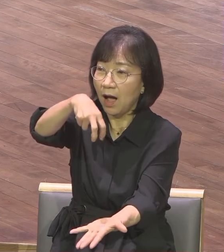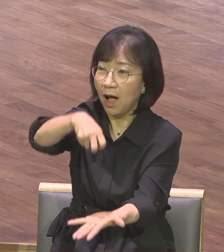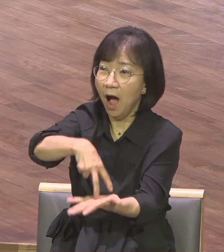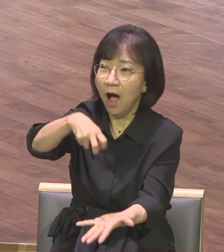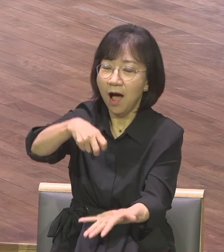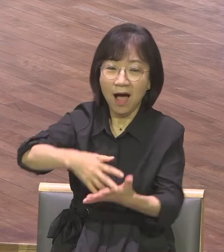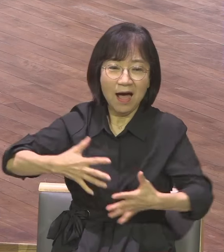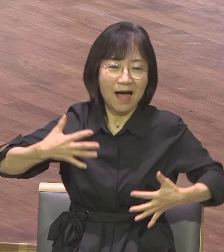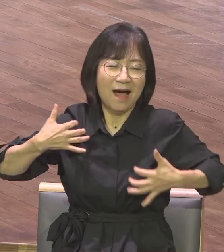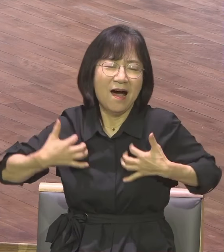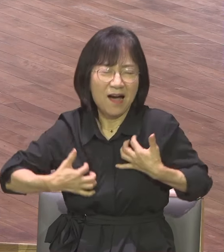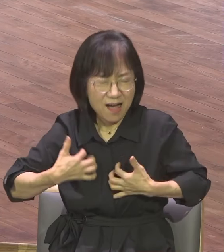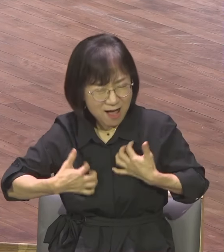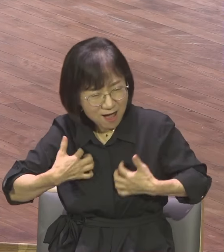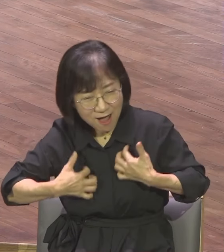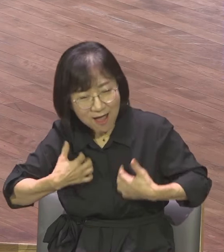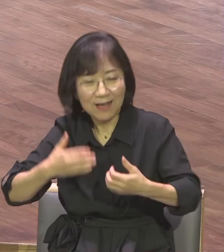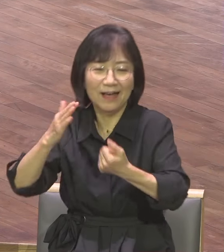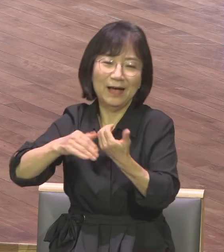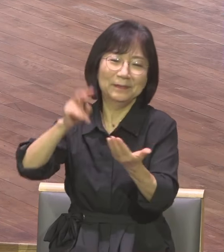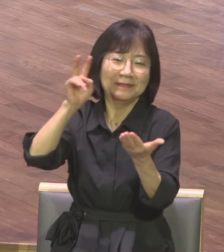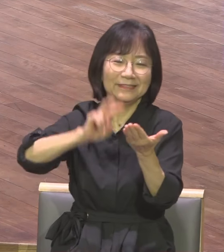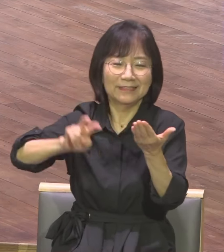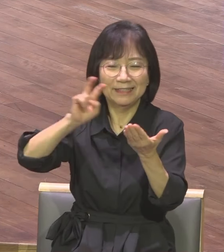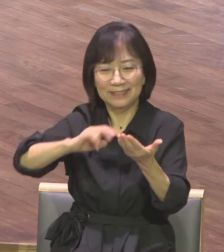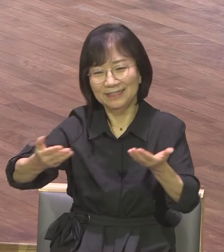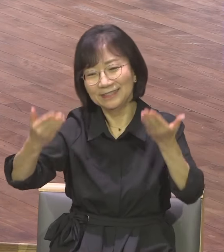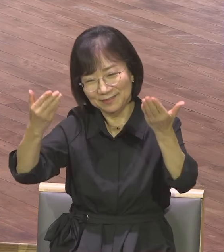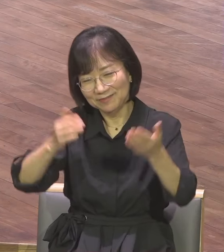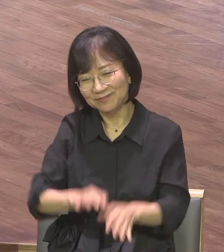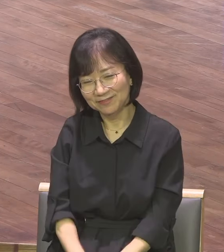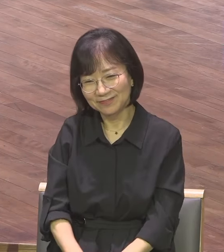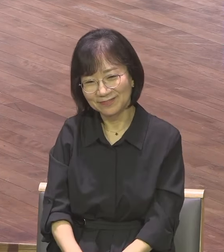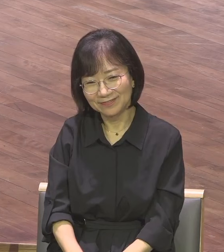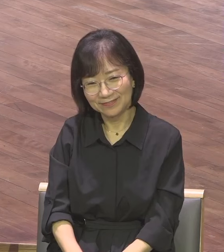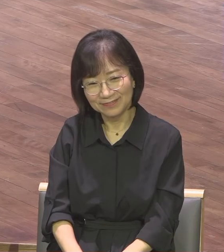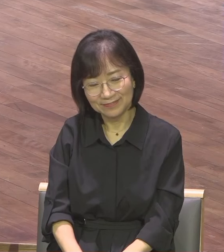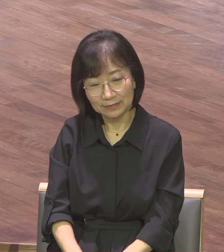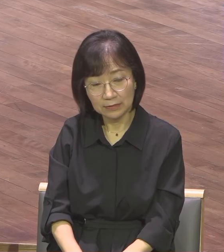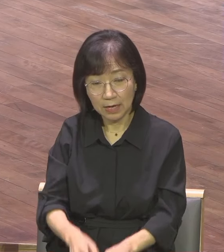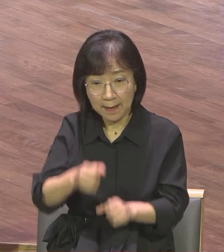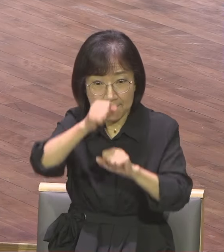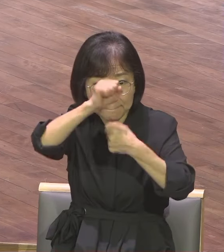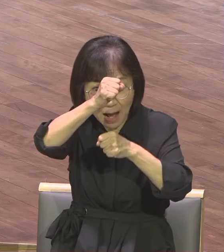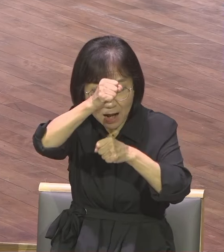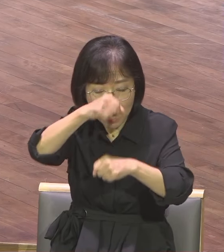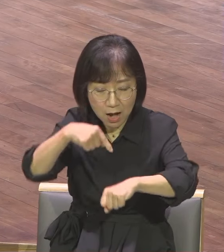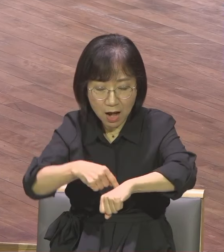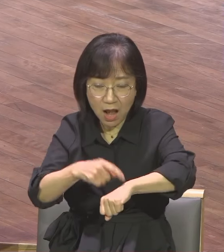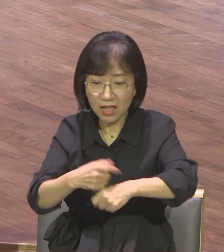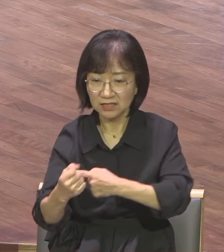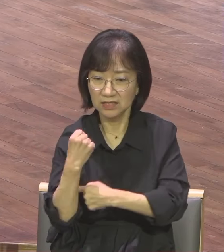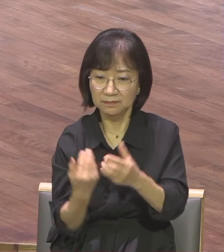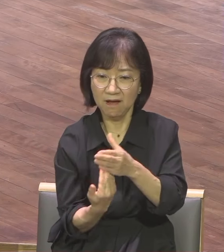참미합니다 그 시작은 뭡니까 발과 발목에 힘을 얻은 거예요 그게 구원이거든요